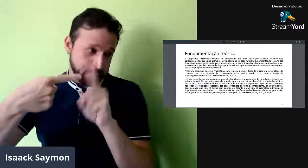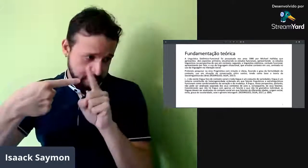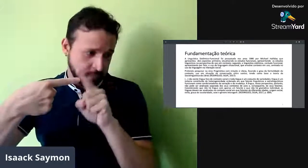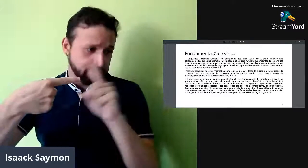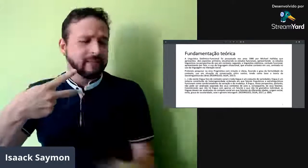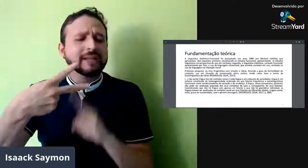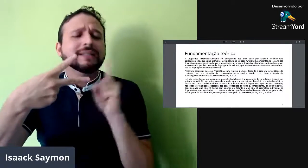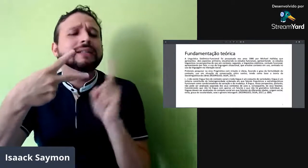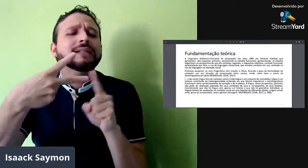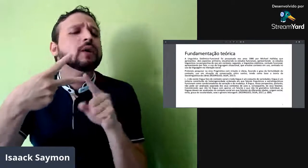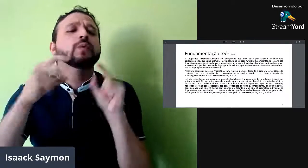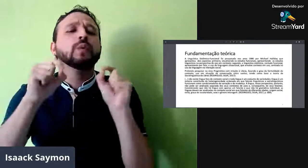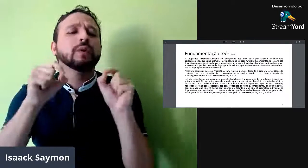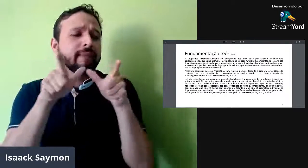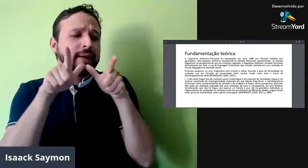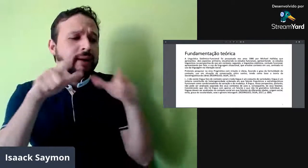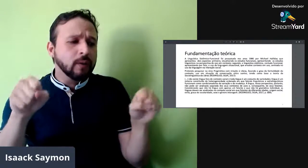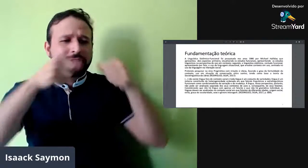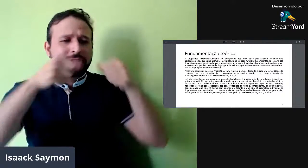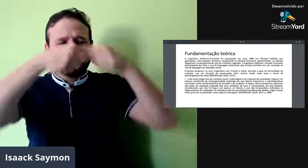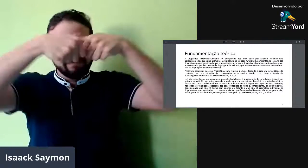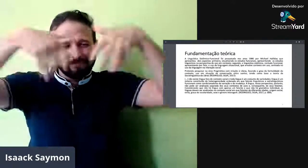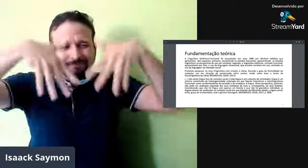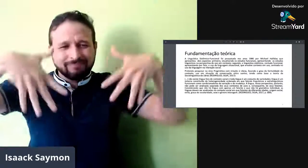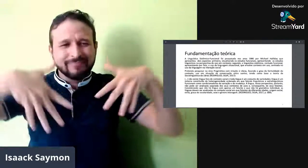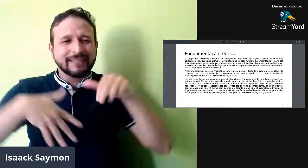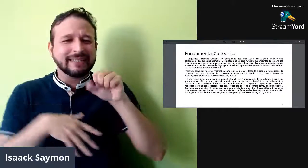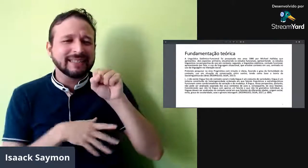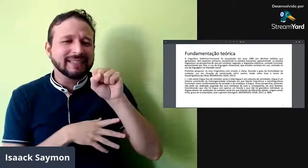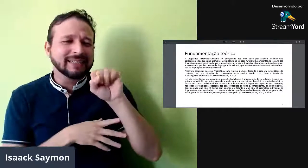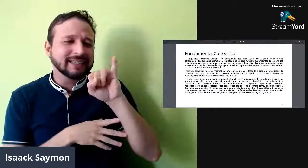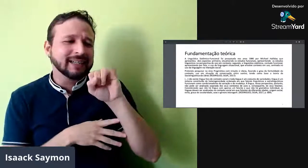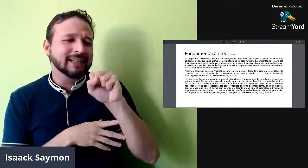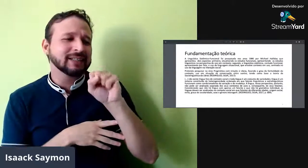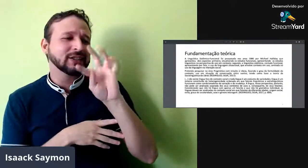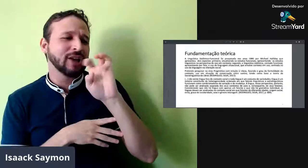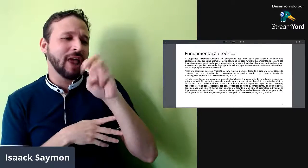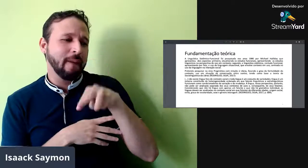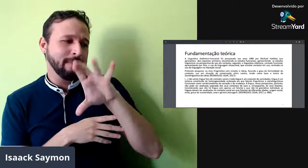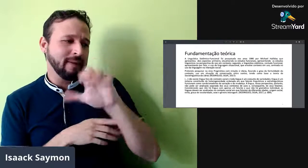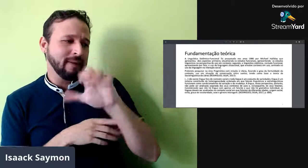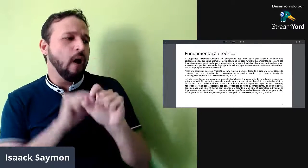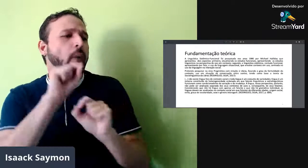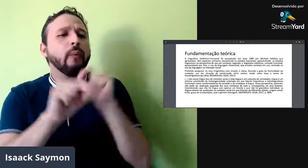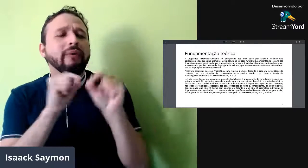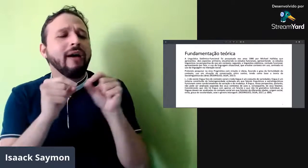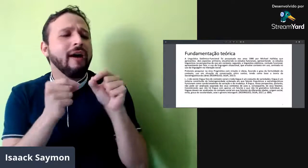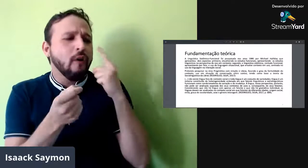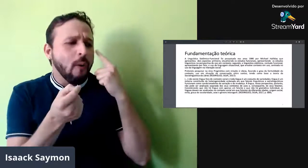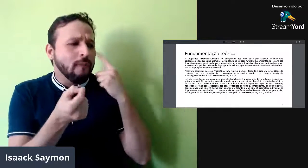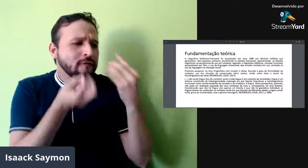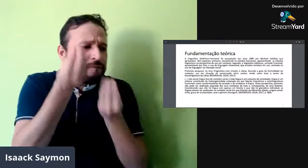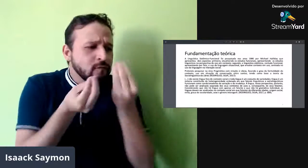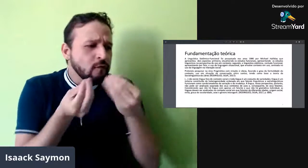linguístico, né, do contexto. O segundo seria a Linguística Sistêmica,